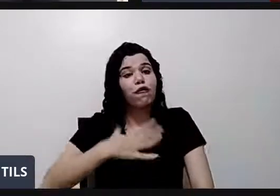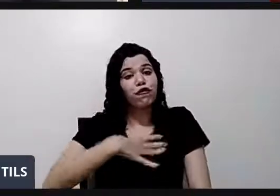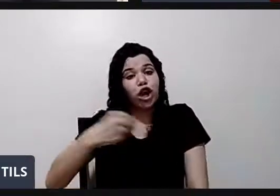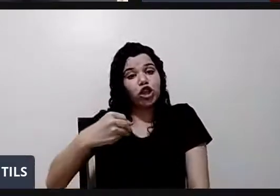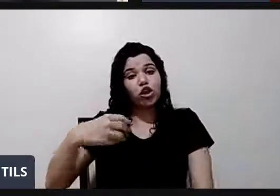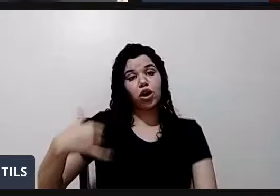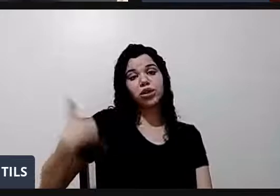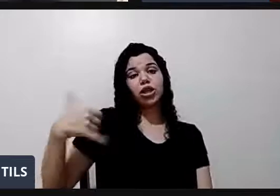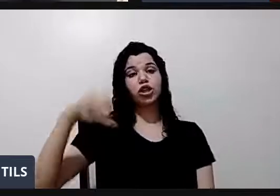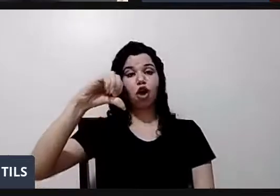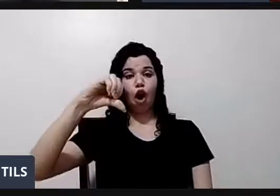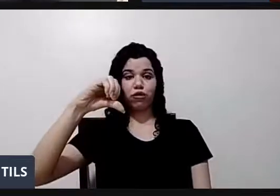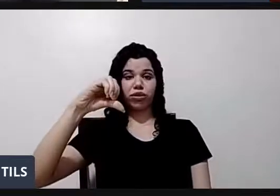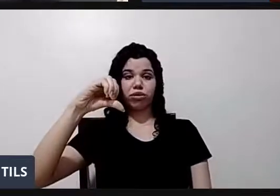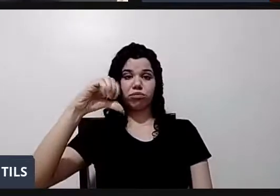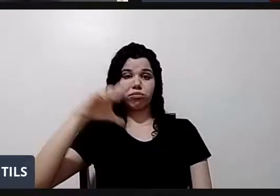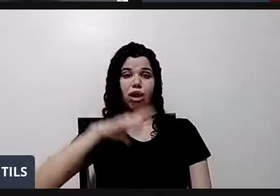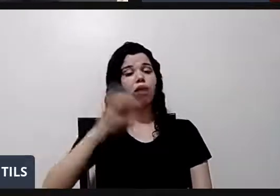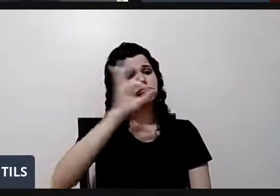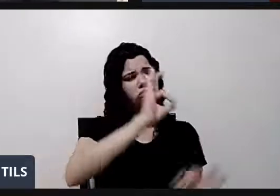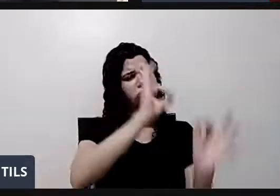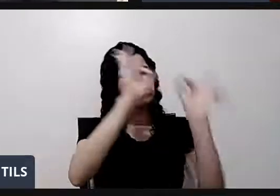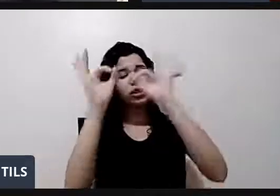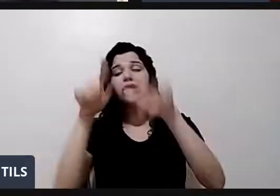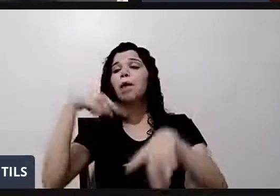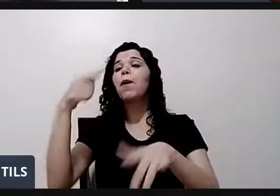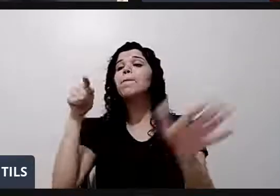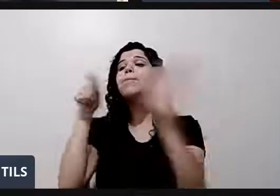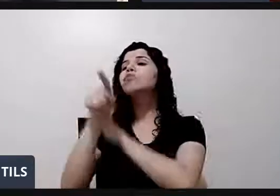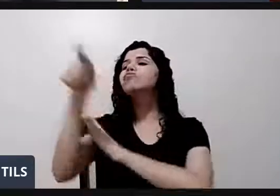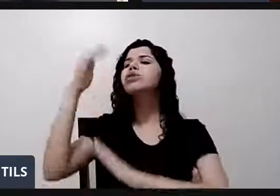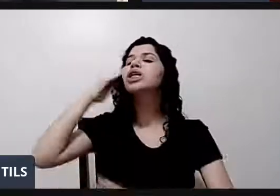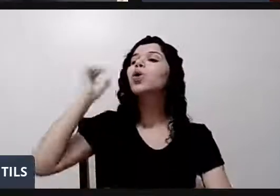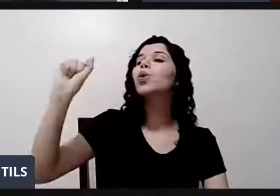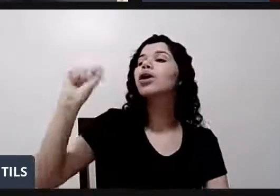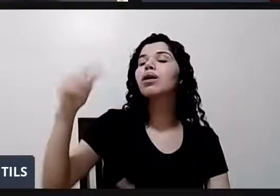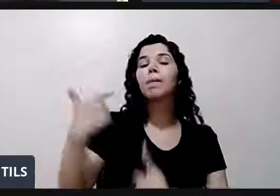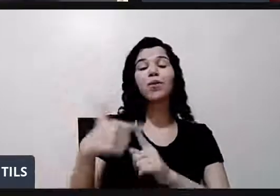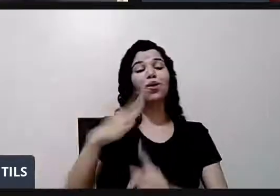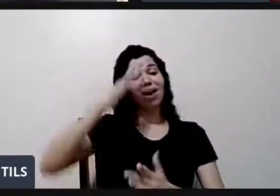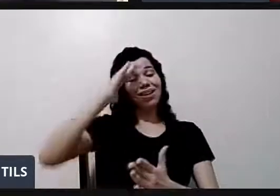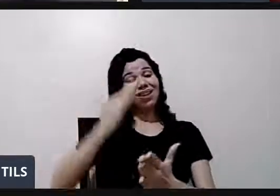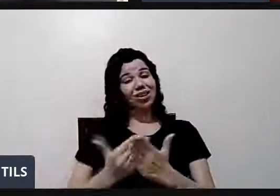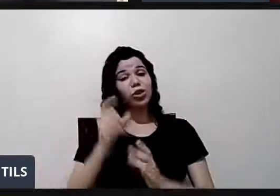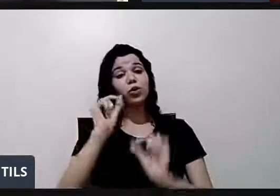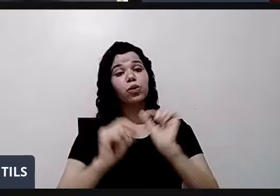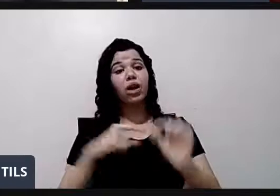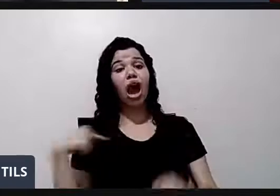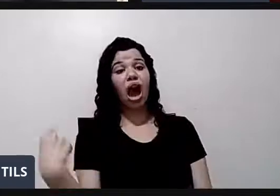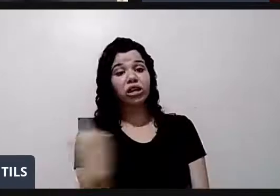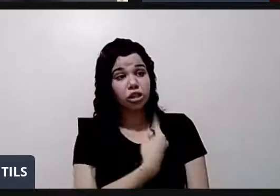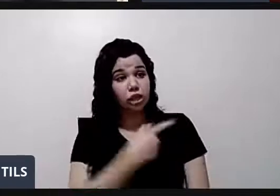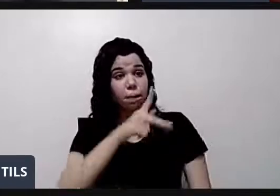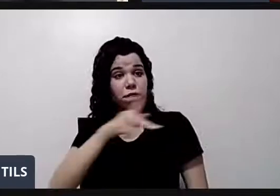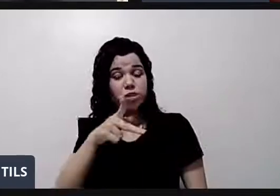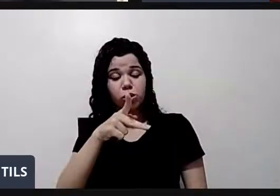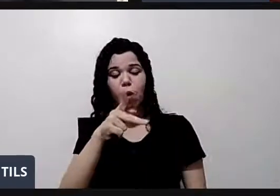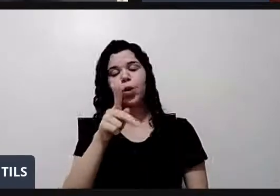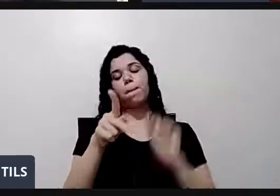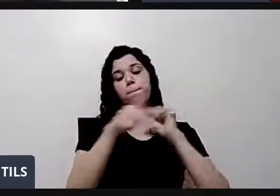e no fim eu chamo ele para ver o que ele entendeu. Porque o meu pensamento é assim, a gente precisa ser professor bom, é o que dá aula para o aluno ruim.